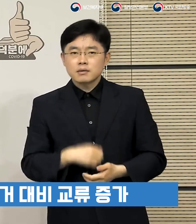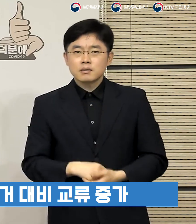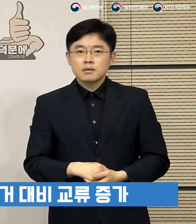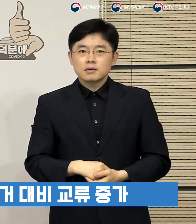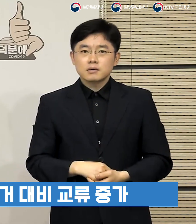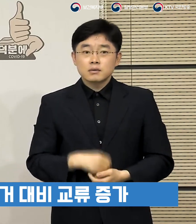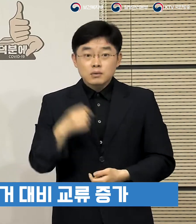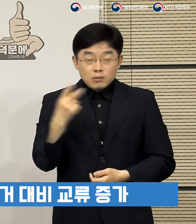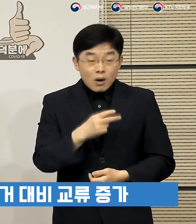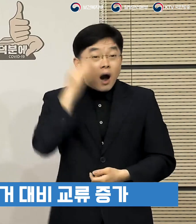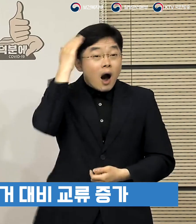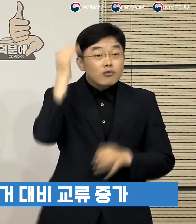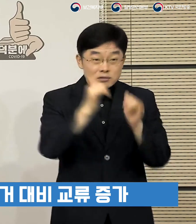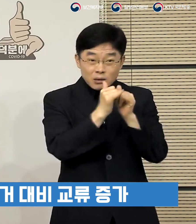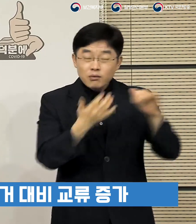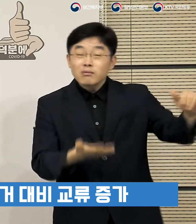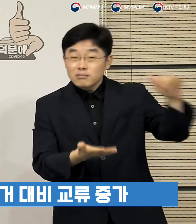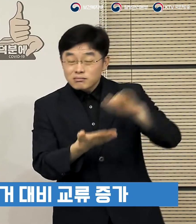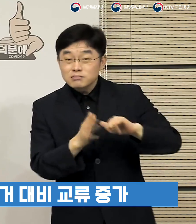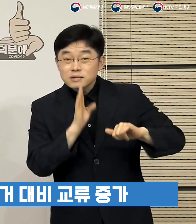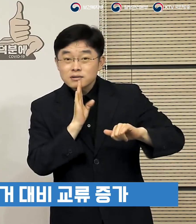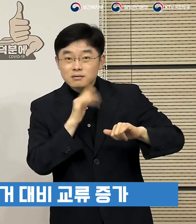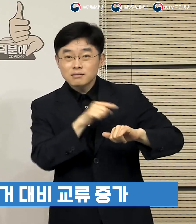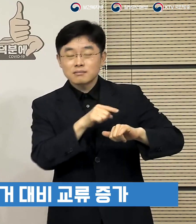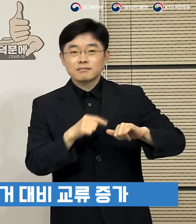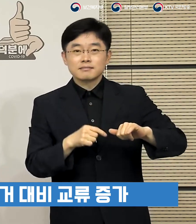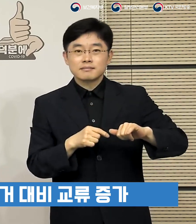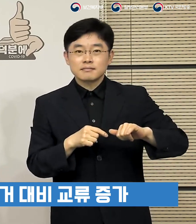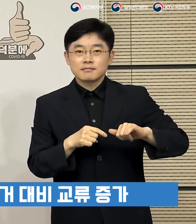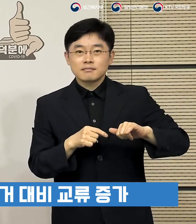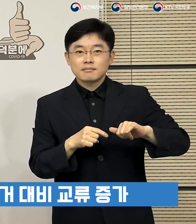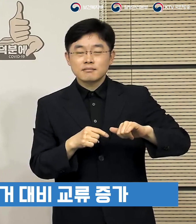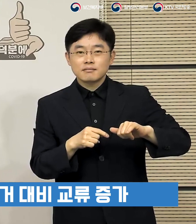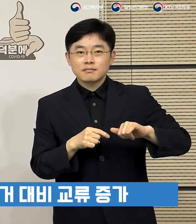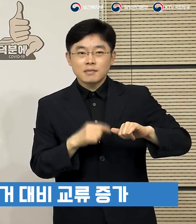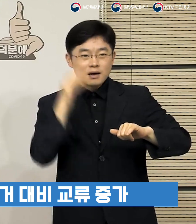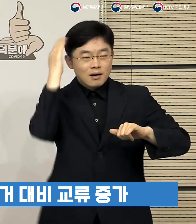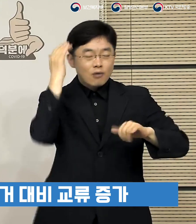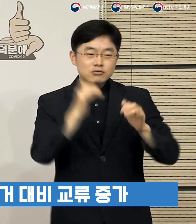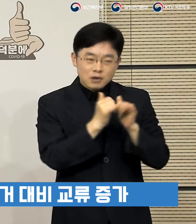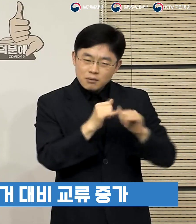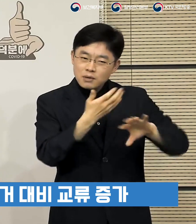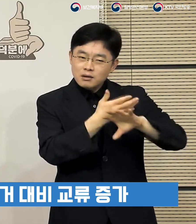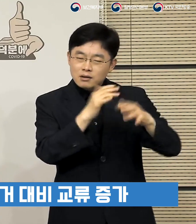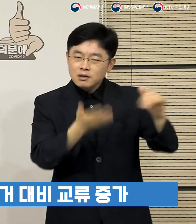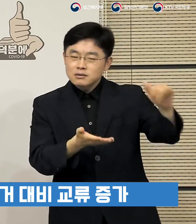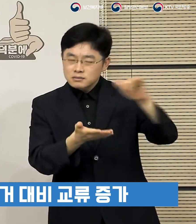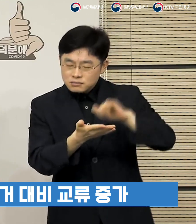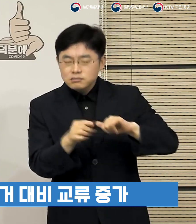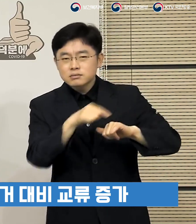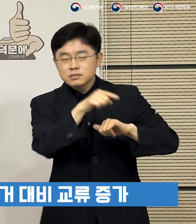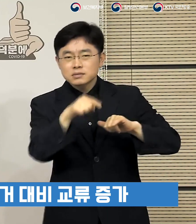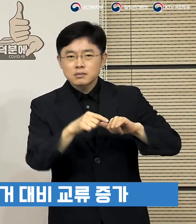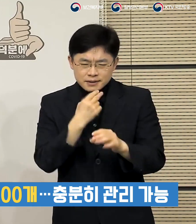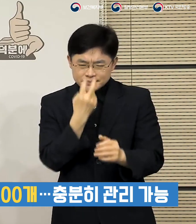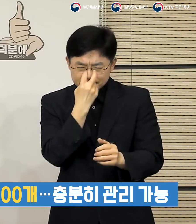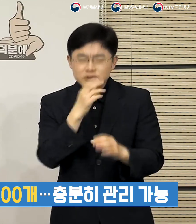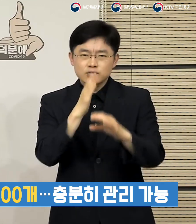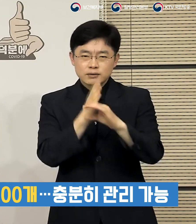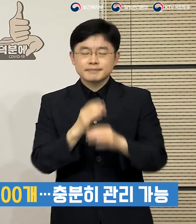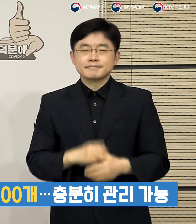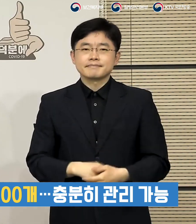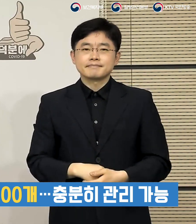외국인 우리 국민들도 많이 들어오시고 있기 때문에 우리 국민들과 또 외국인들이 들어오고 있는 상황입니다.